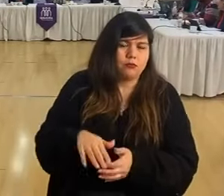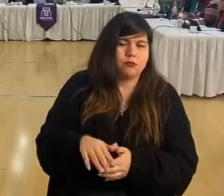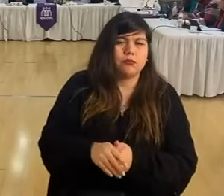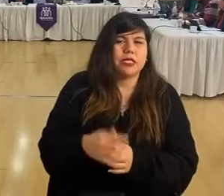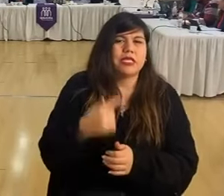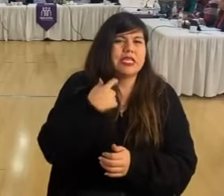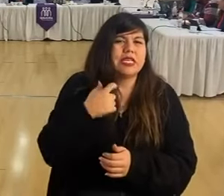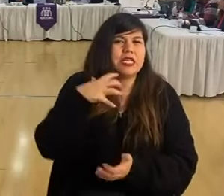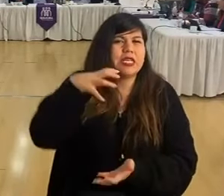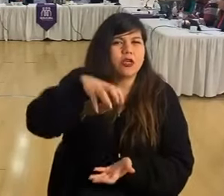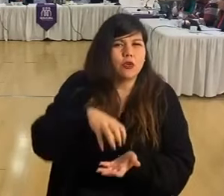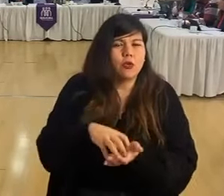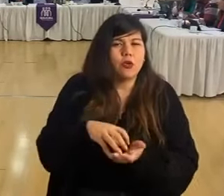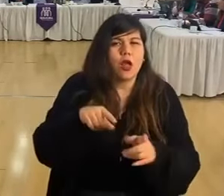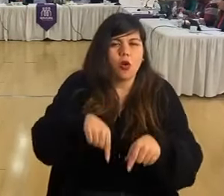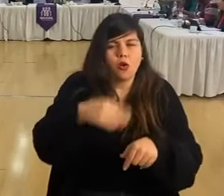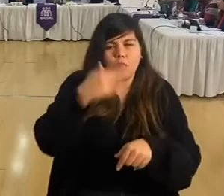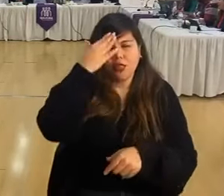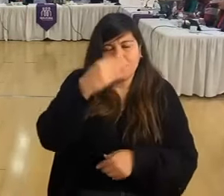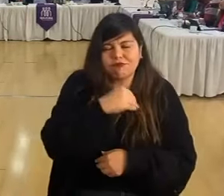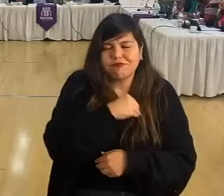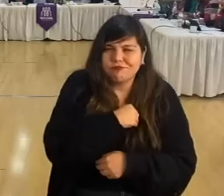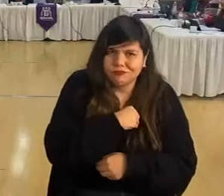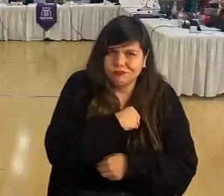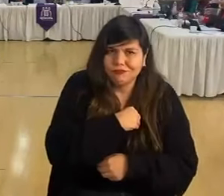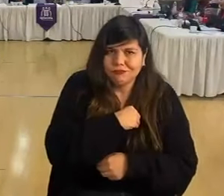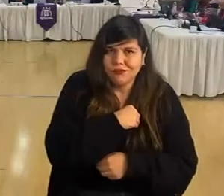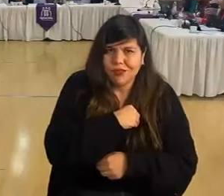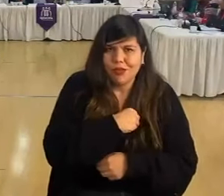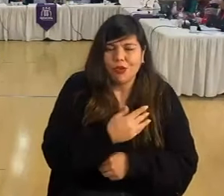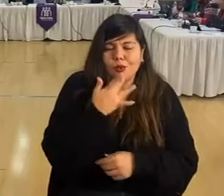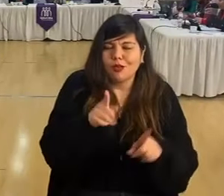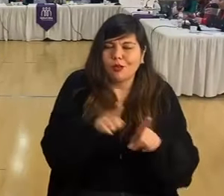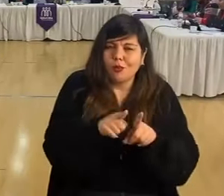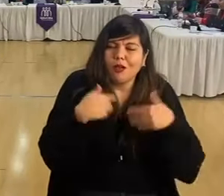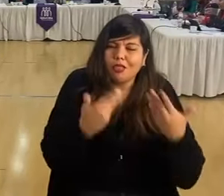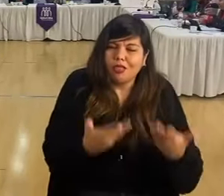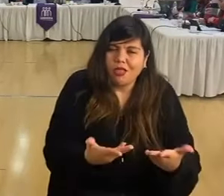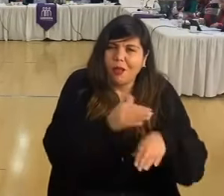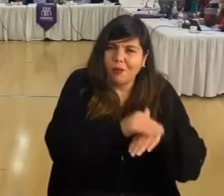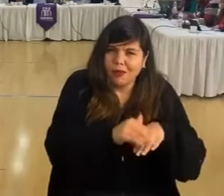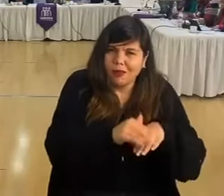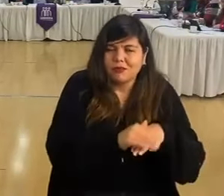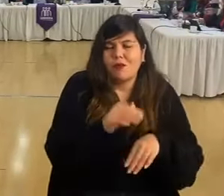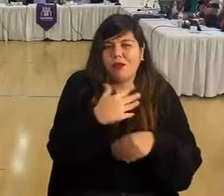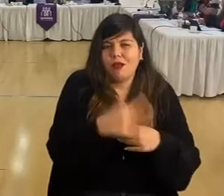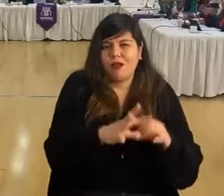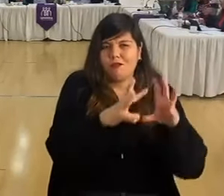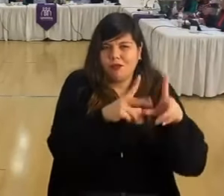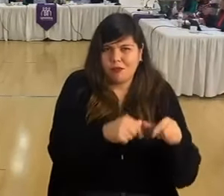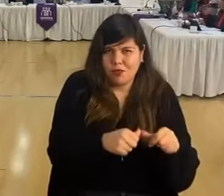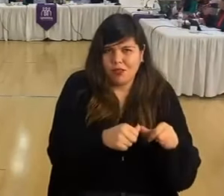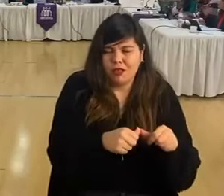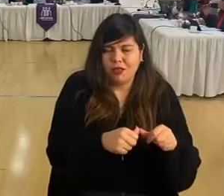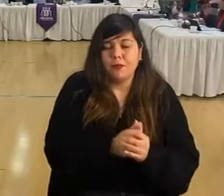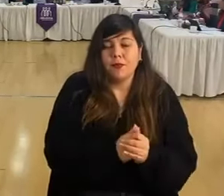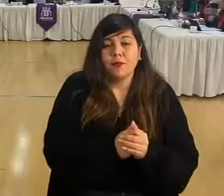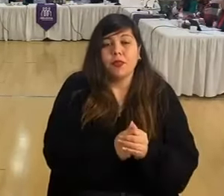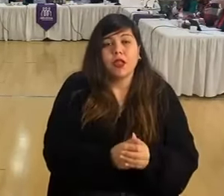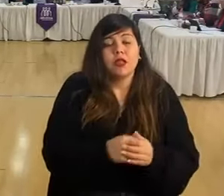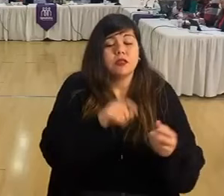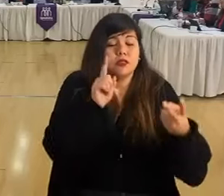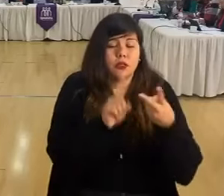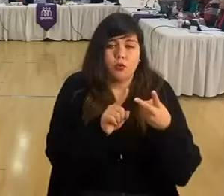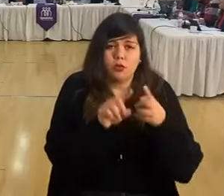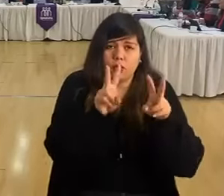Quilicura se encuentra de duelo, así que mi mamá sentía condolencias. En segundo lugar, también me